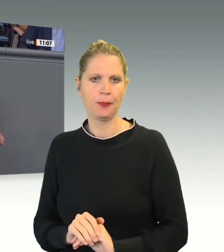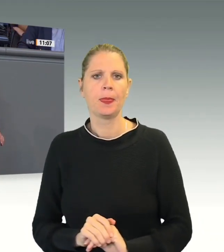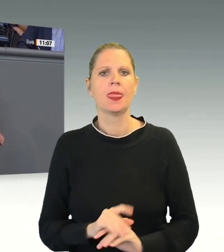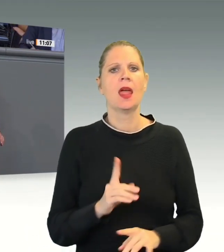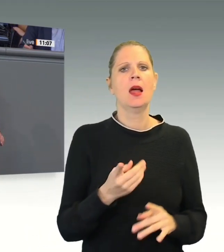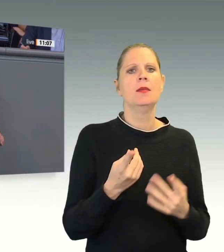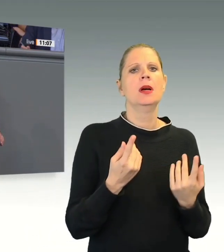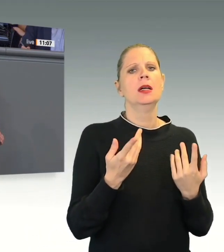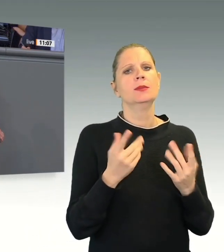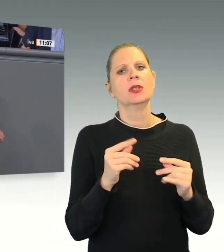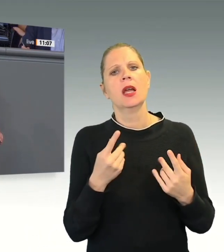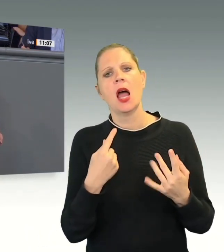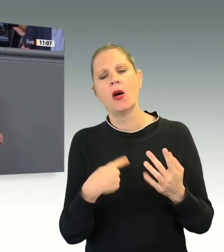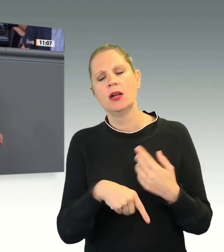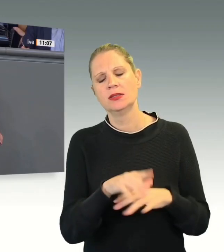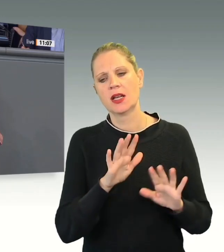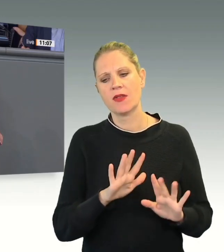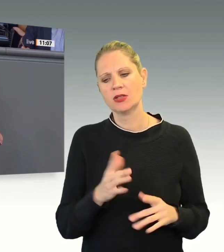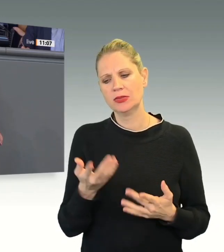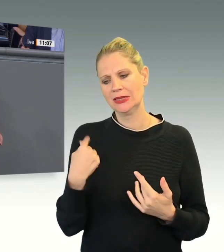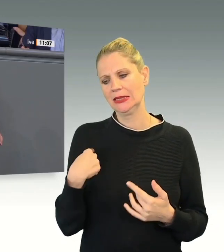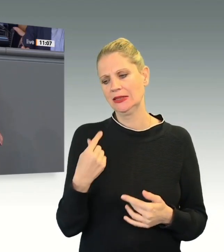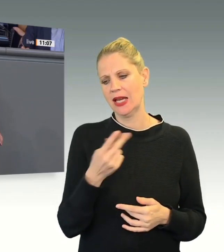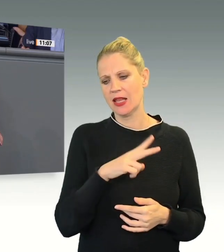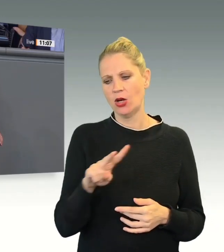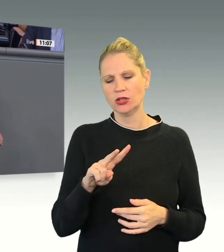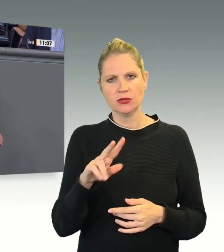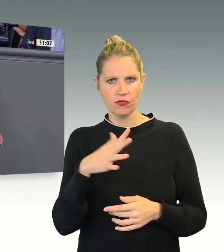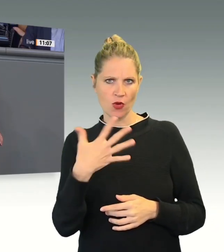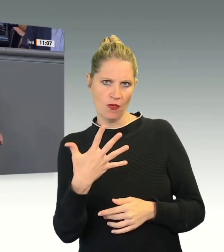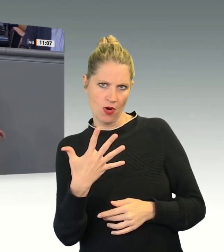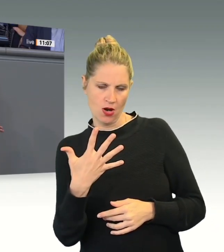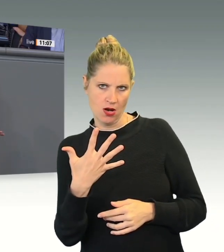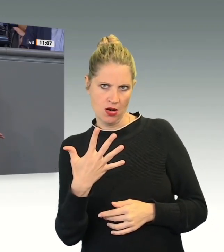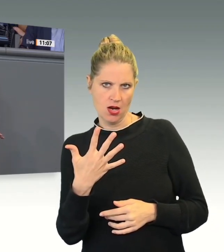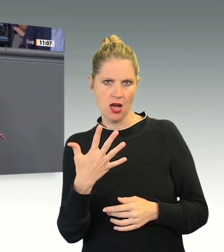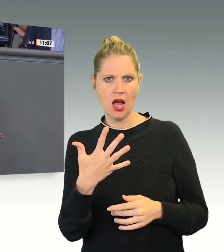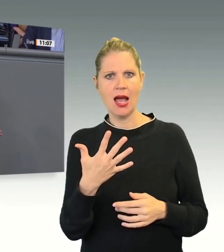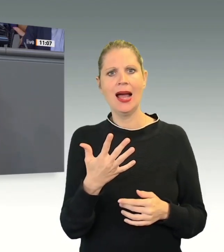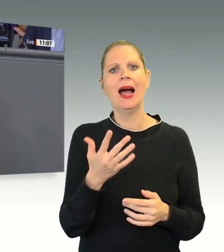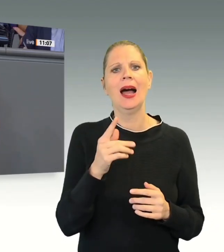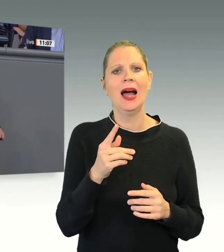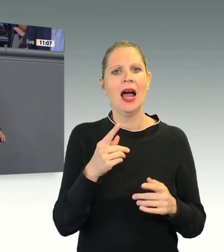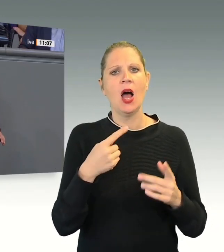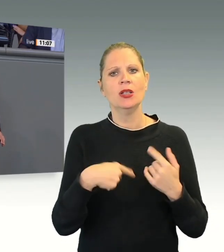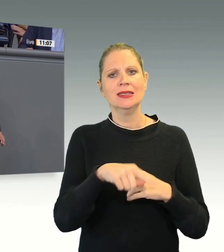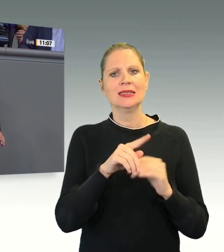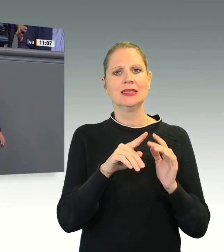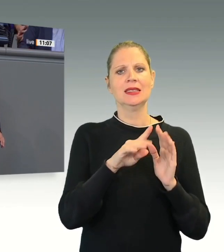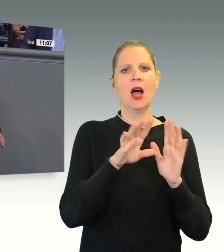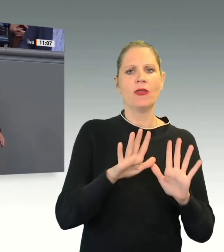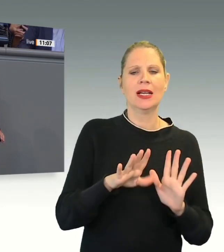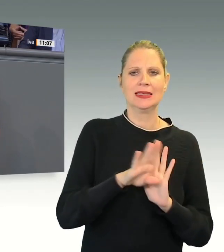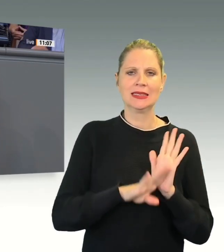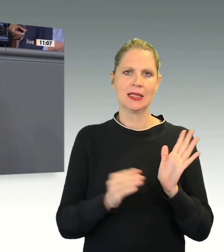Ausweitung eines Instruments, das erst 2005 Eingang ins Aufenthaltsgesetz gefunden hat. Ziel war es, die Tatbestandsvoraussetzung der